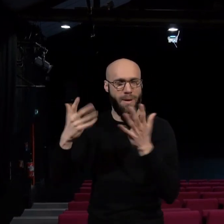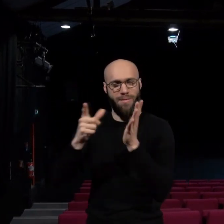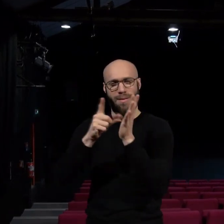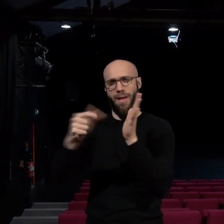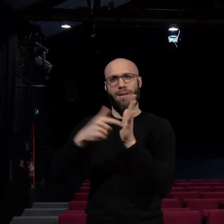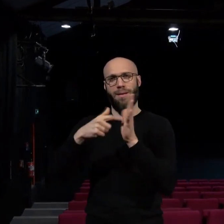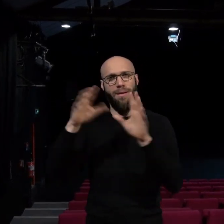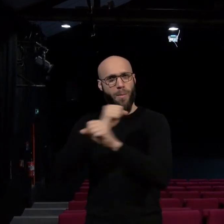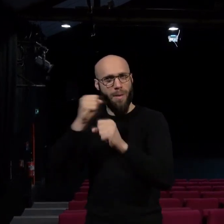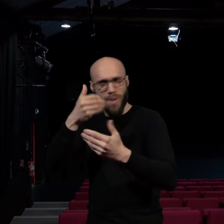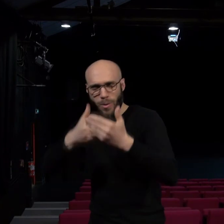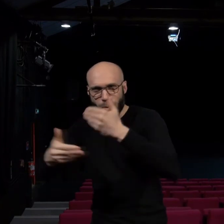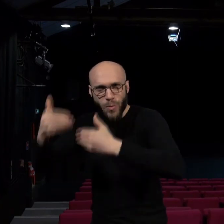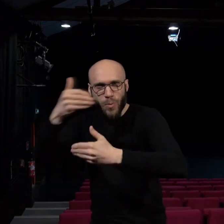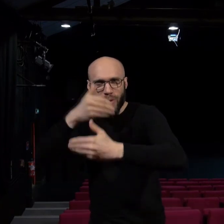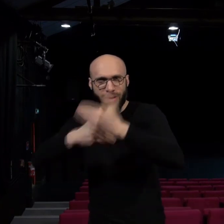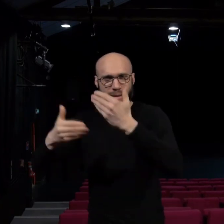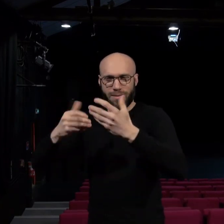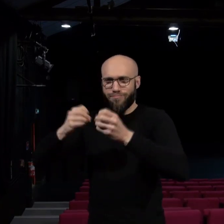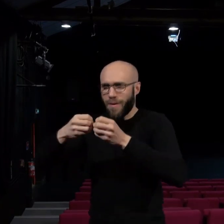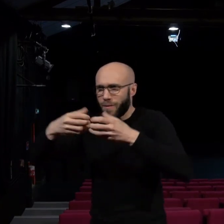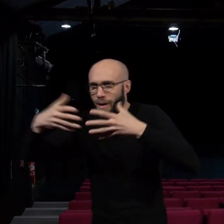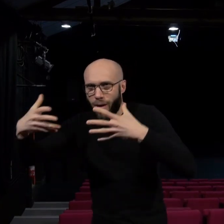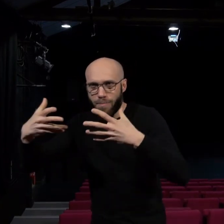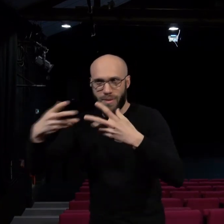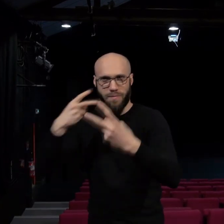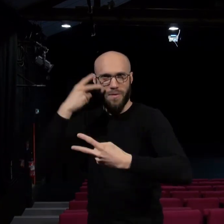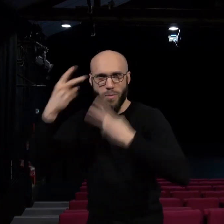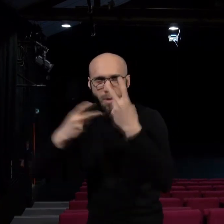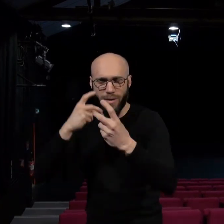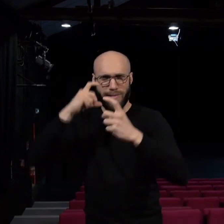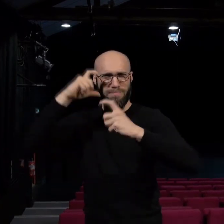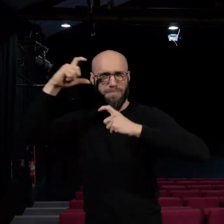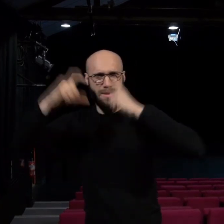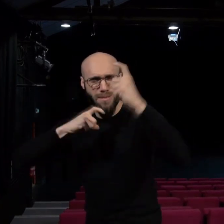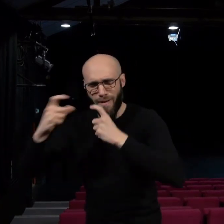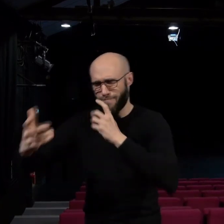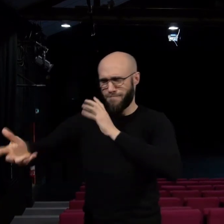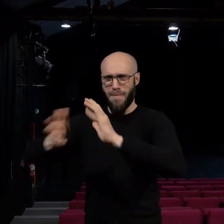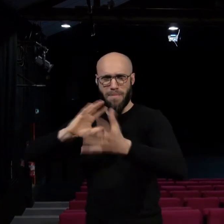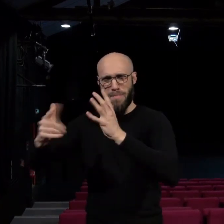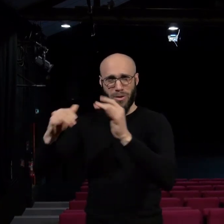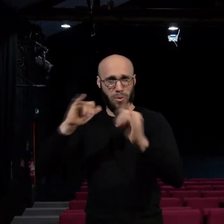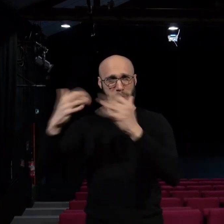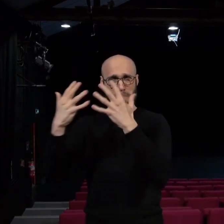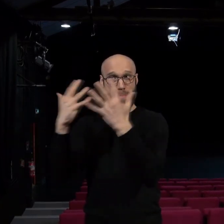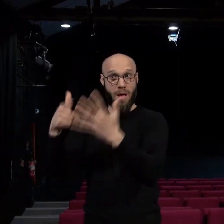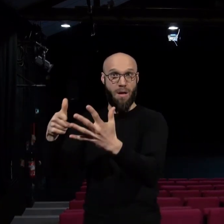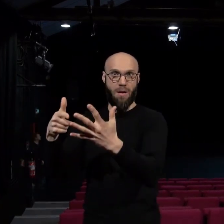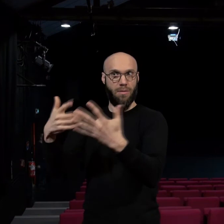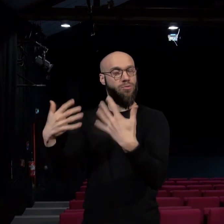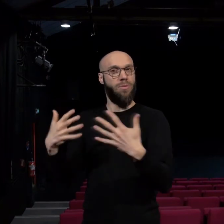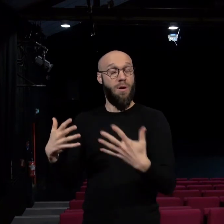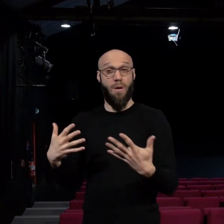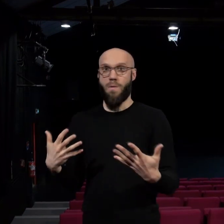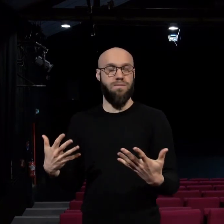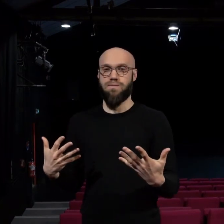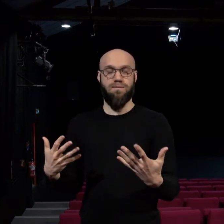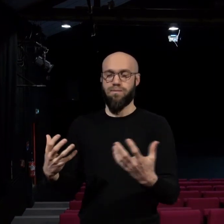incroyable et sur sa construction, ses développements possibles, sur le visuel, les expressions de visage, les signes, le jeu. C'était «